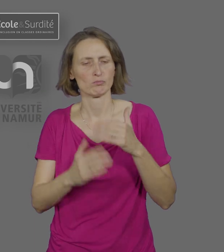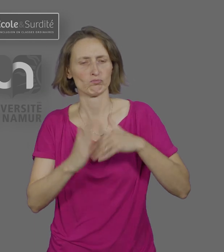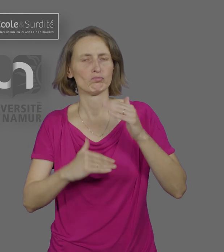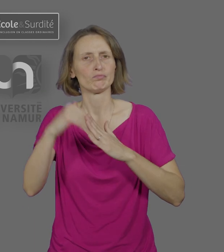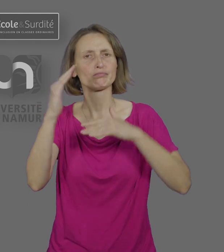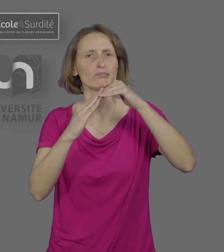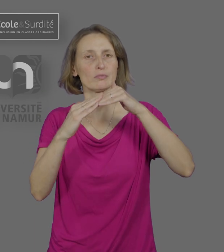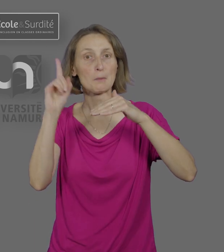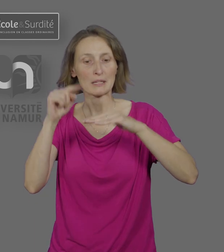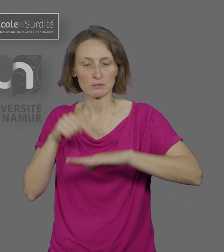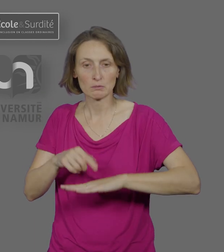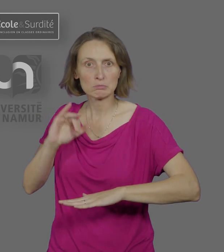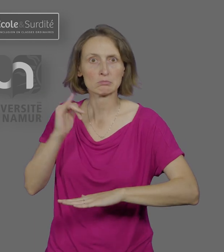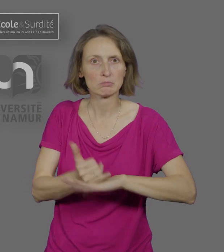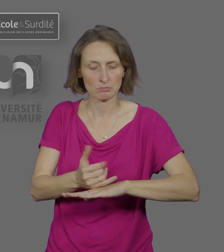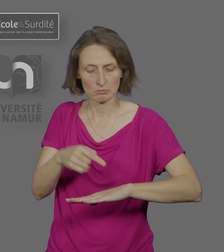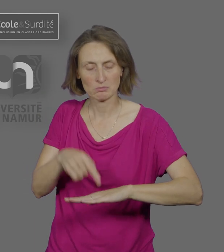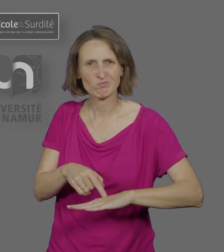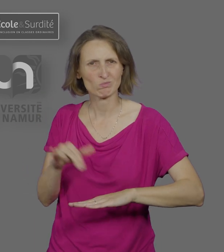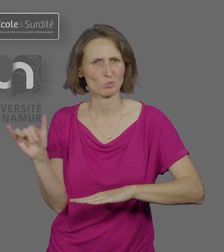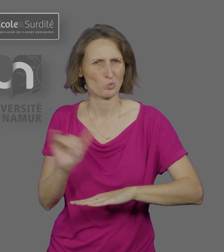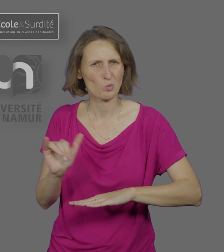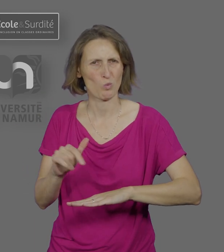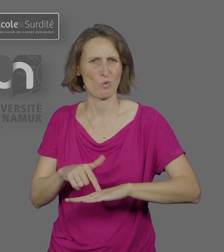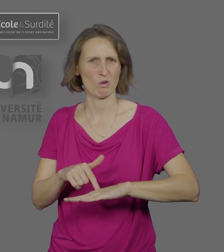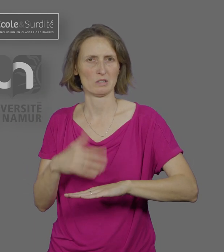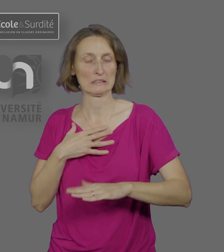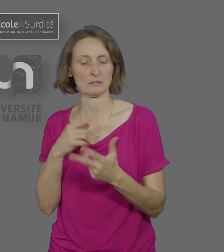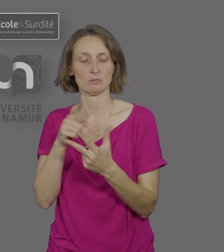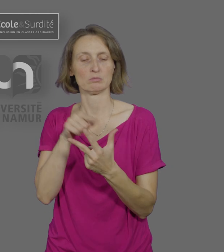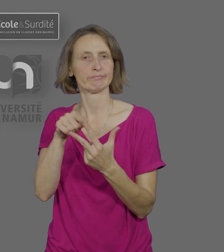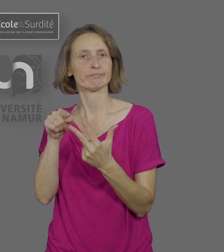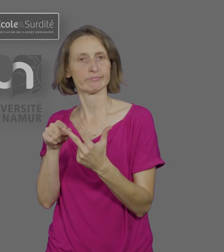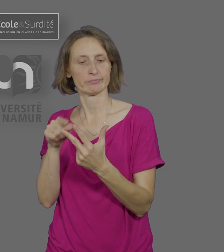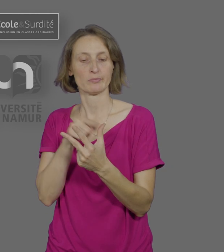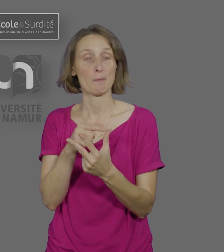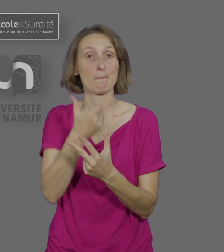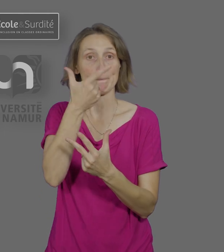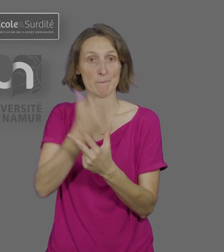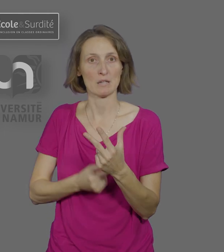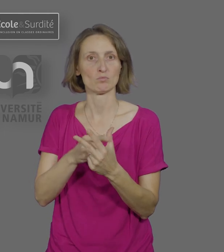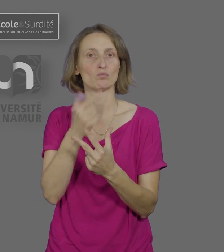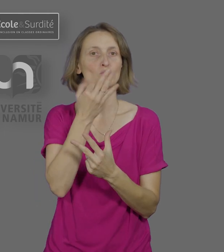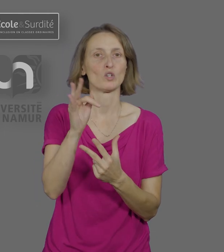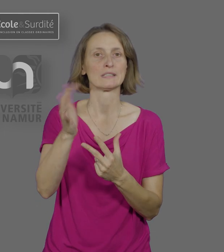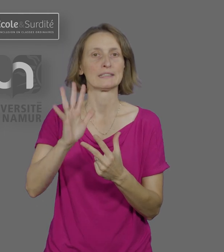La première partie du livre expose les fondements sur lesquels ce dispositif d'enseignement est construit. Le